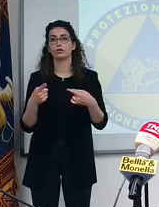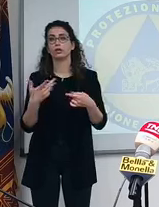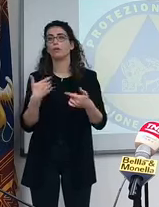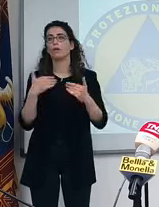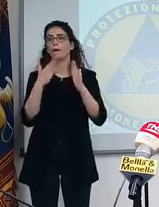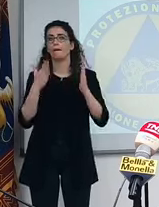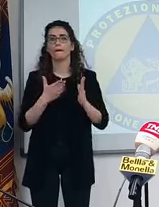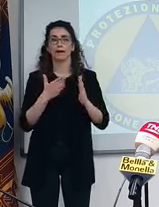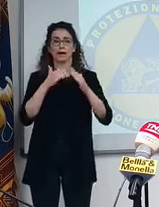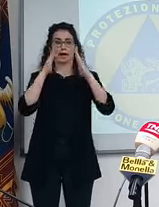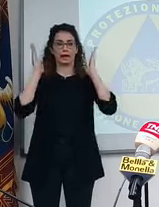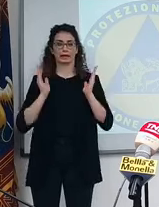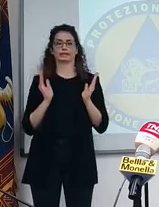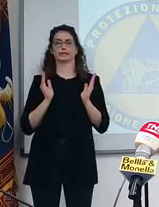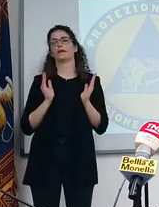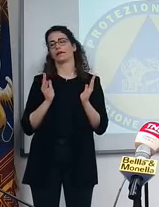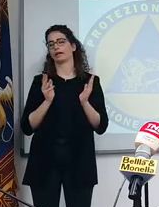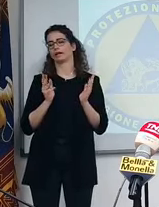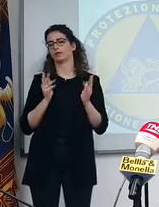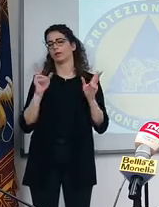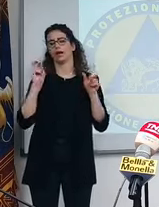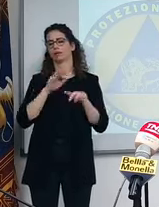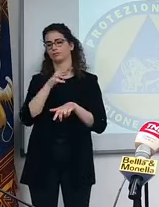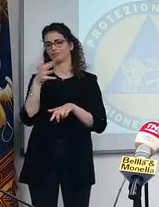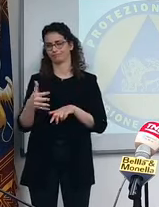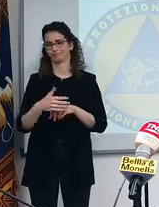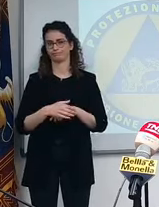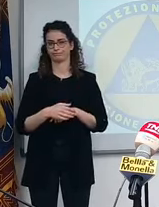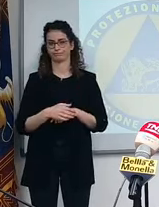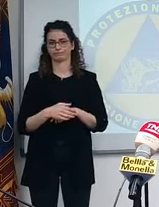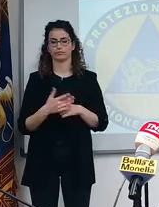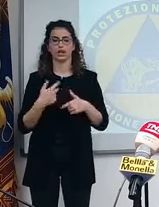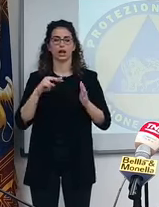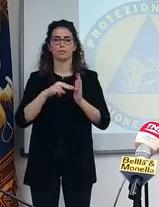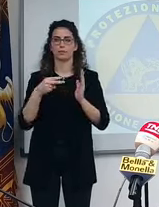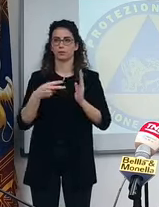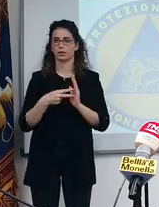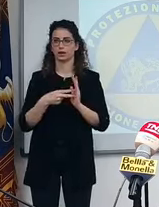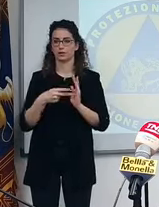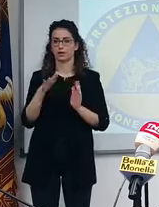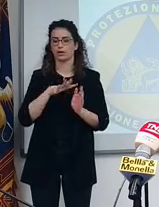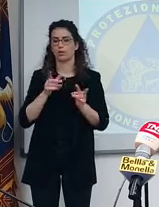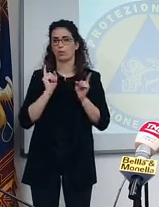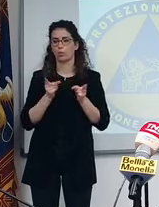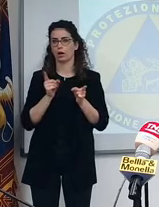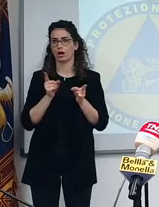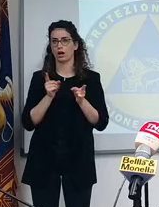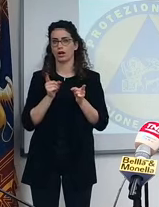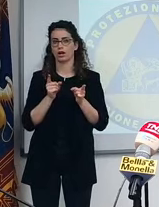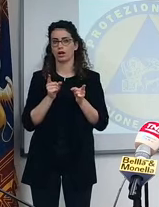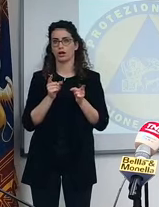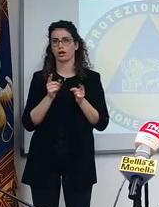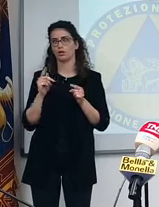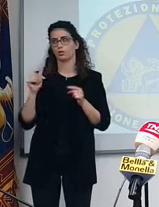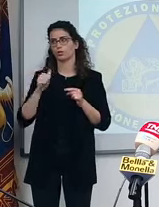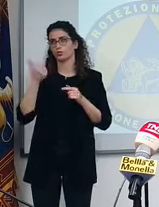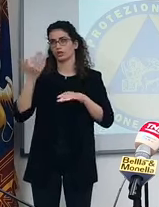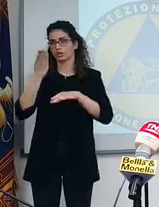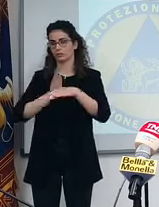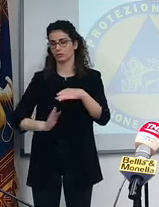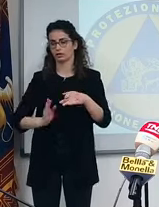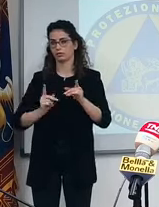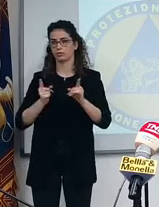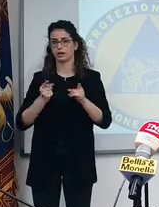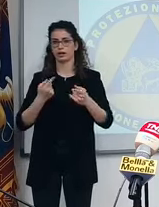neanche uscire di casa è un'altra roba. Però oggettivamente il nostro problema è l'incrocio, ce l'hanno detto per un anno e mezzo, l